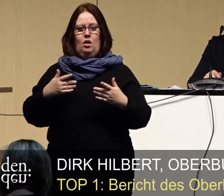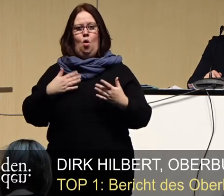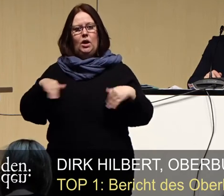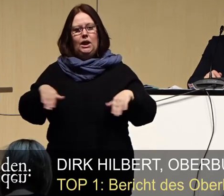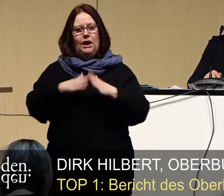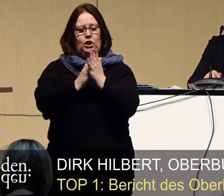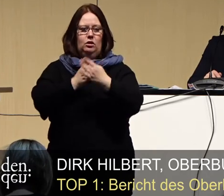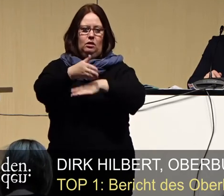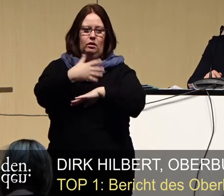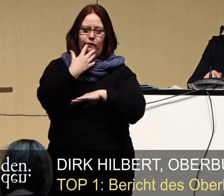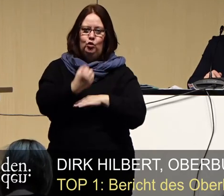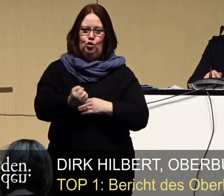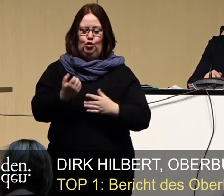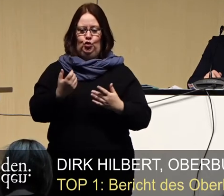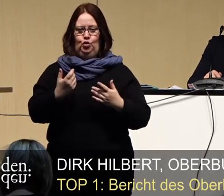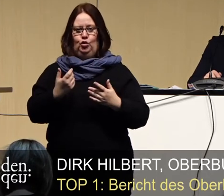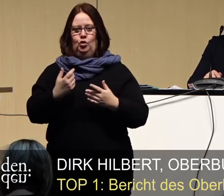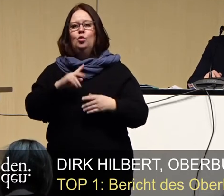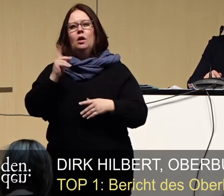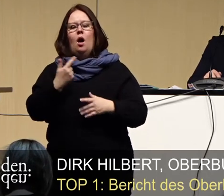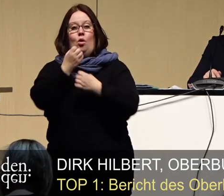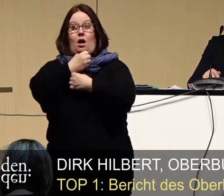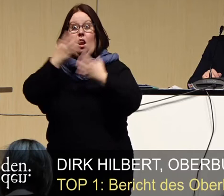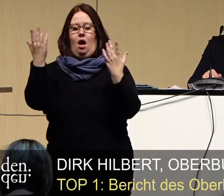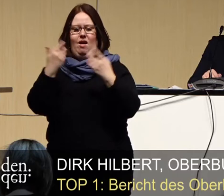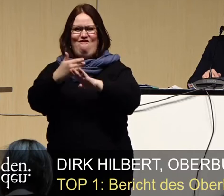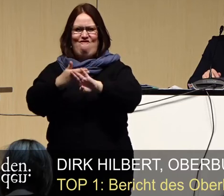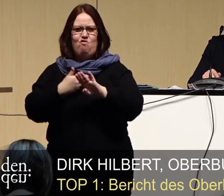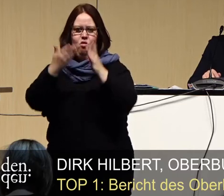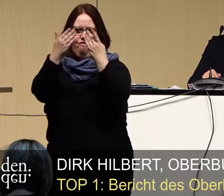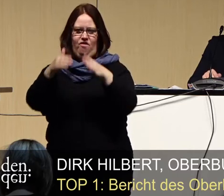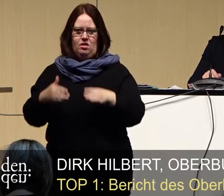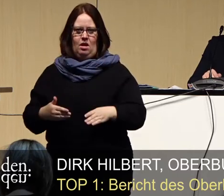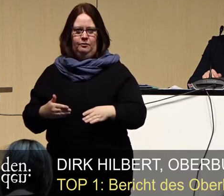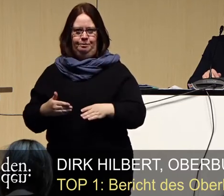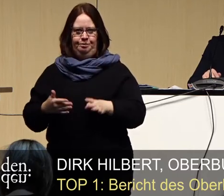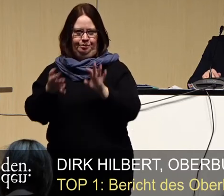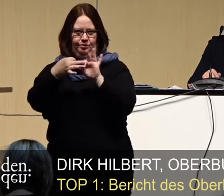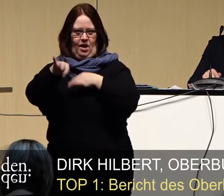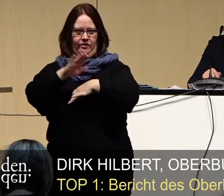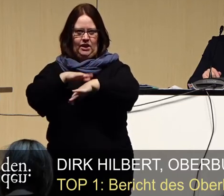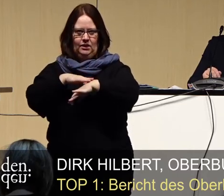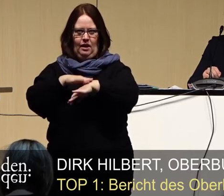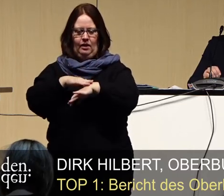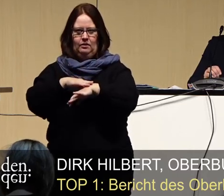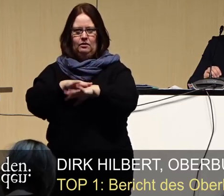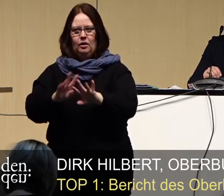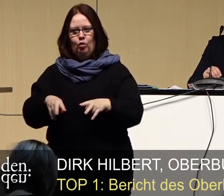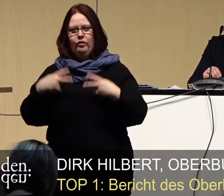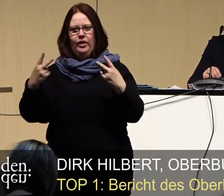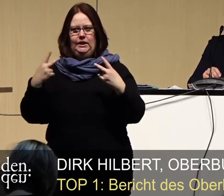in die Kirche gehen wollen. Und es gilt auch im Vorweihnachtlichen, in der Adventszeit, dass man sich